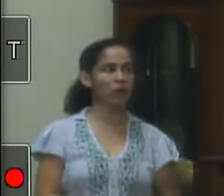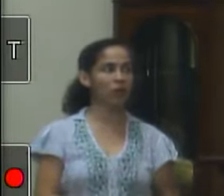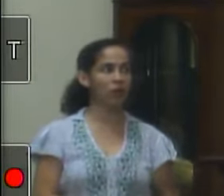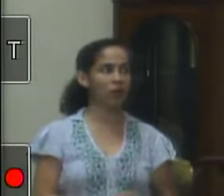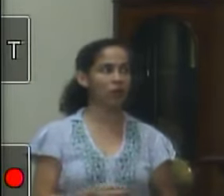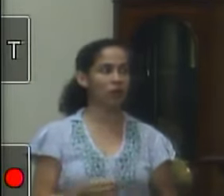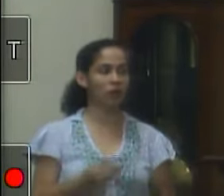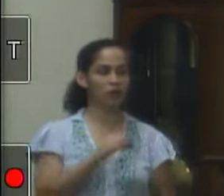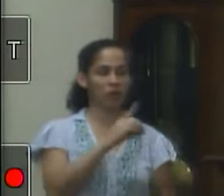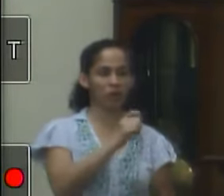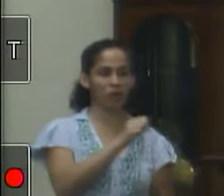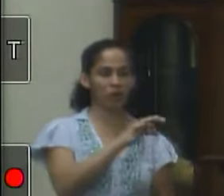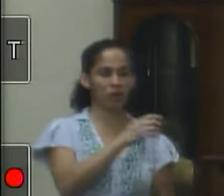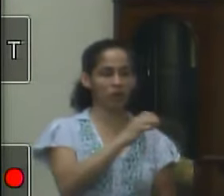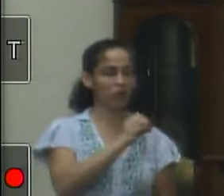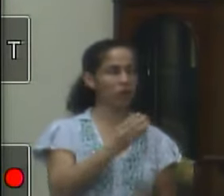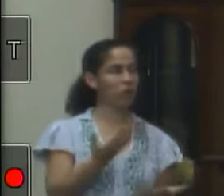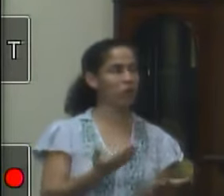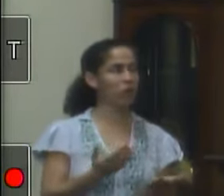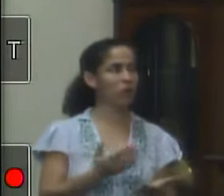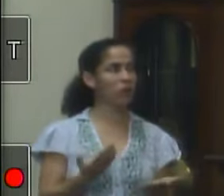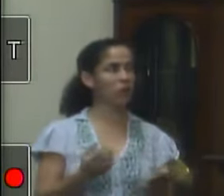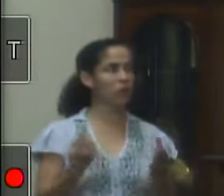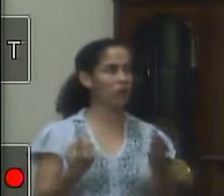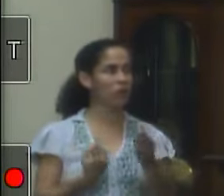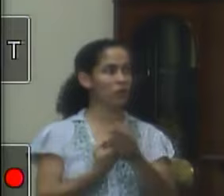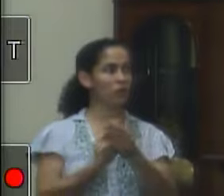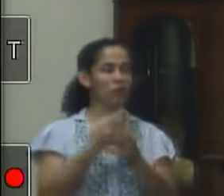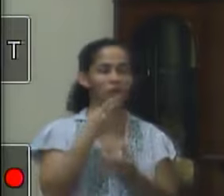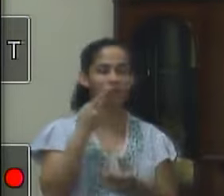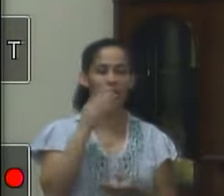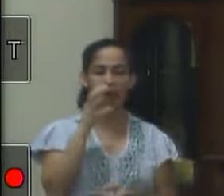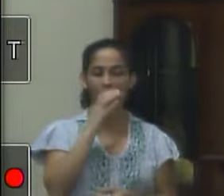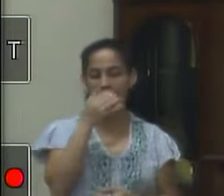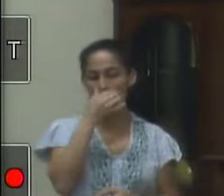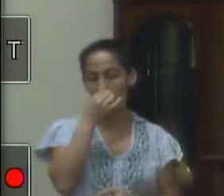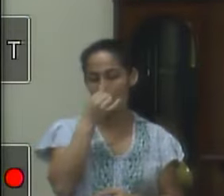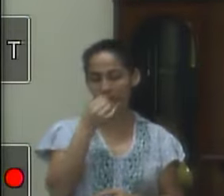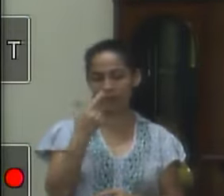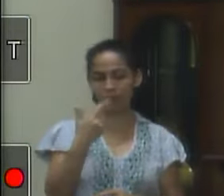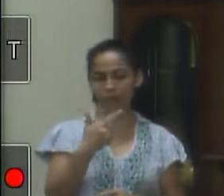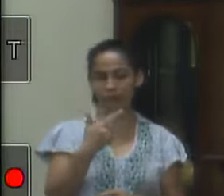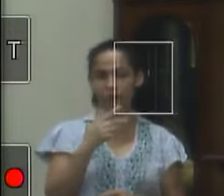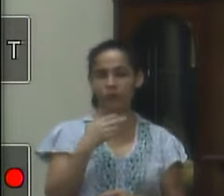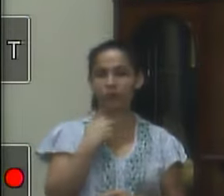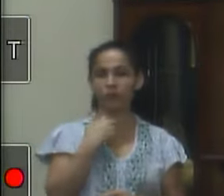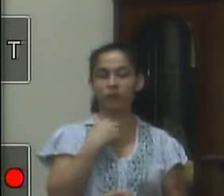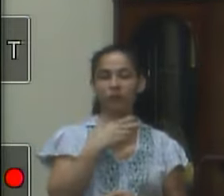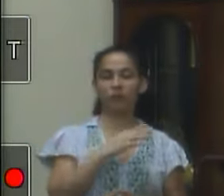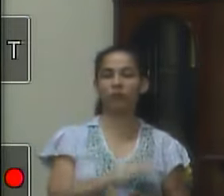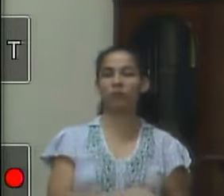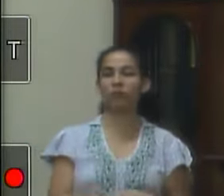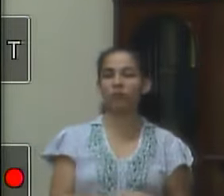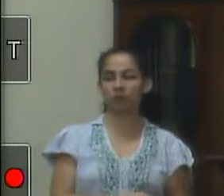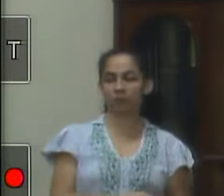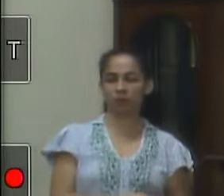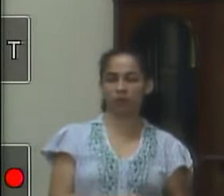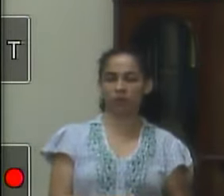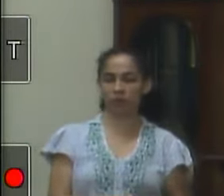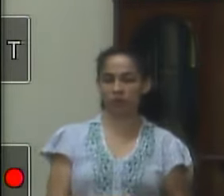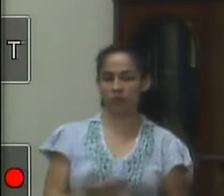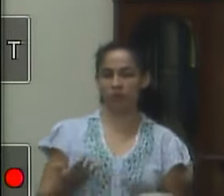votações de hoje, mas meu uso de tribuna, vou ser breve, mas não poderia deixar de